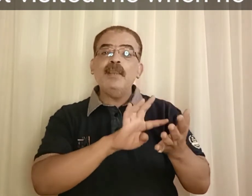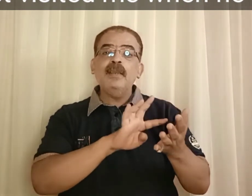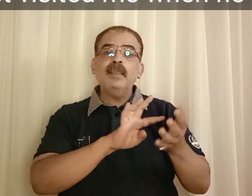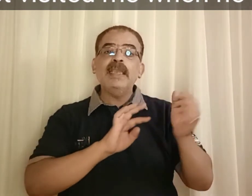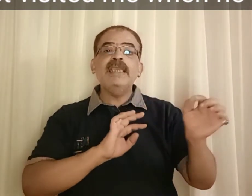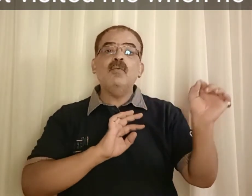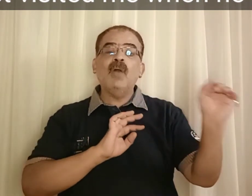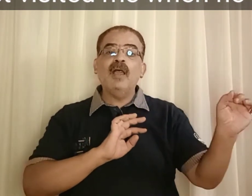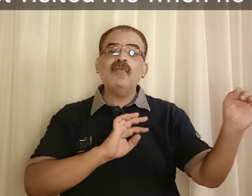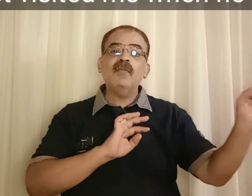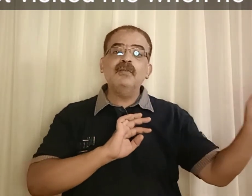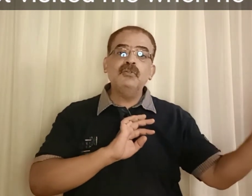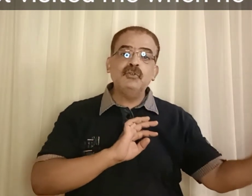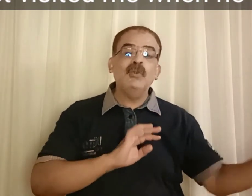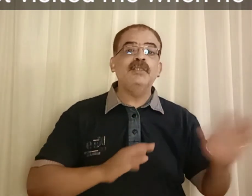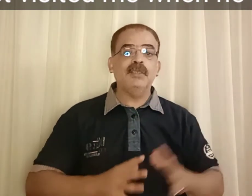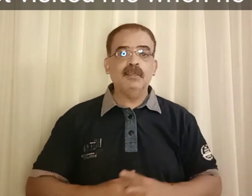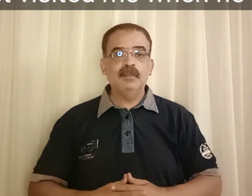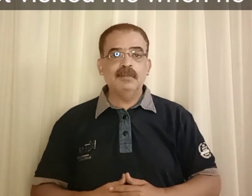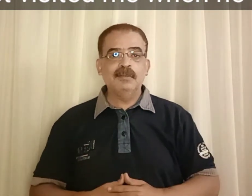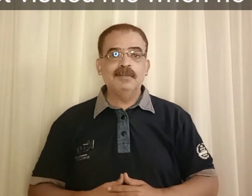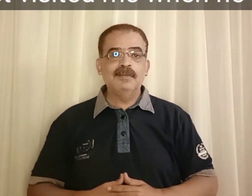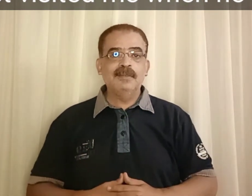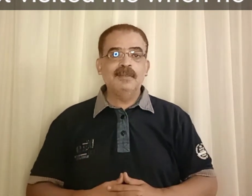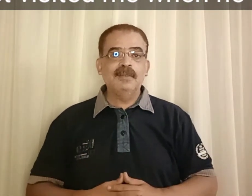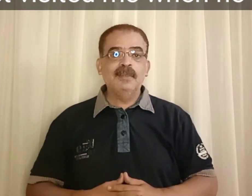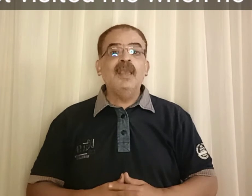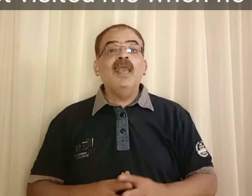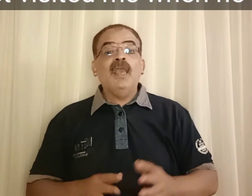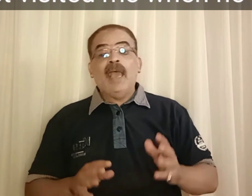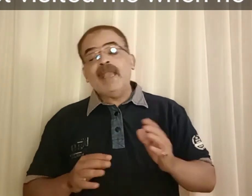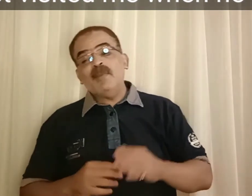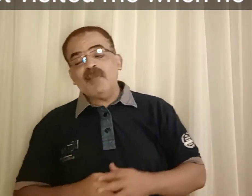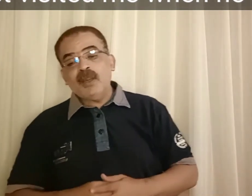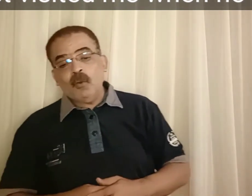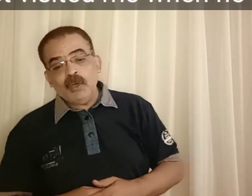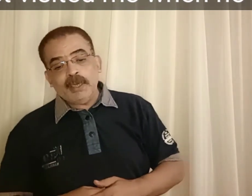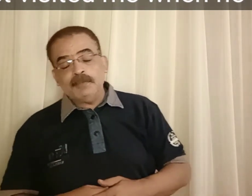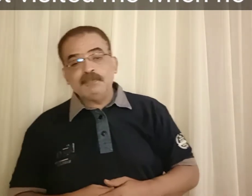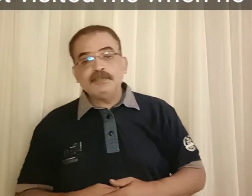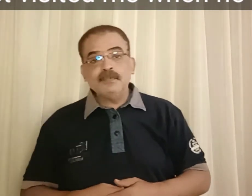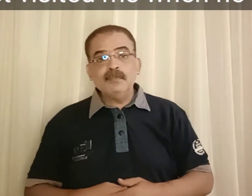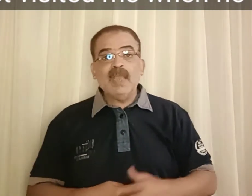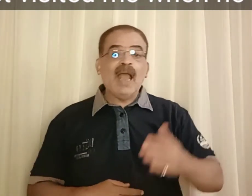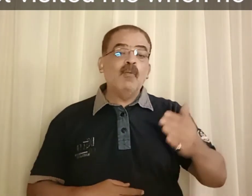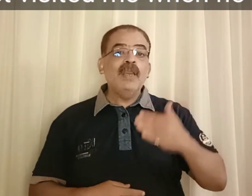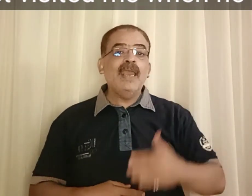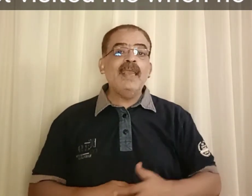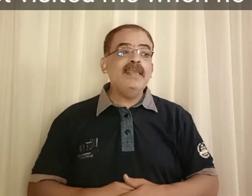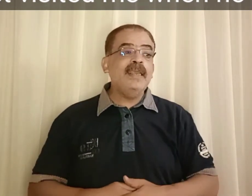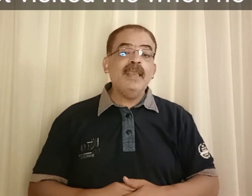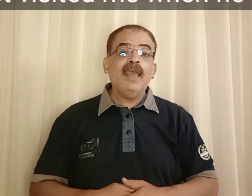he was 20 هاجي مثلا نقول ايه حولها لي إلى